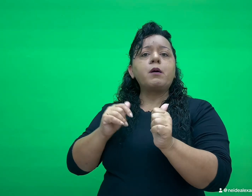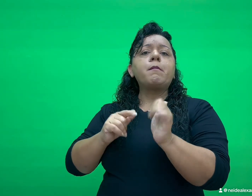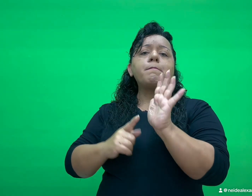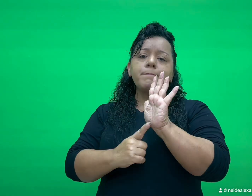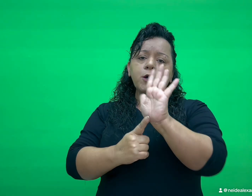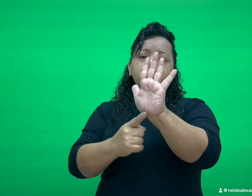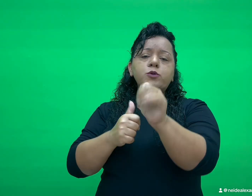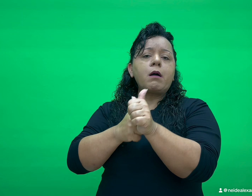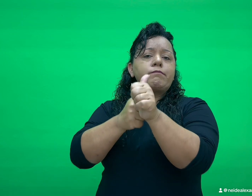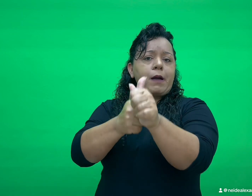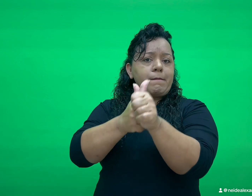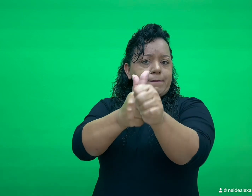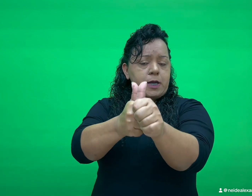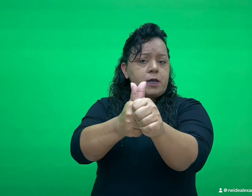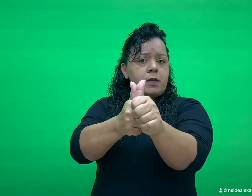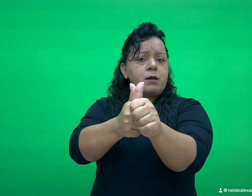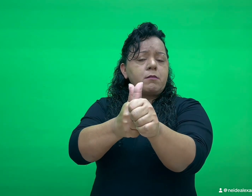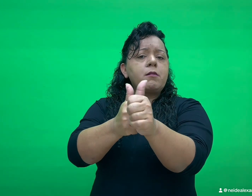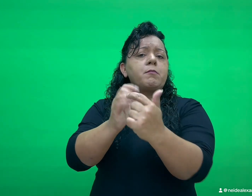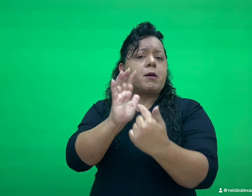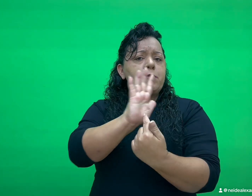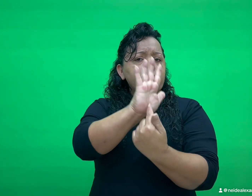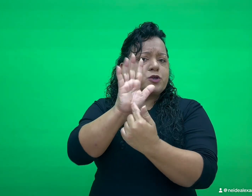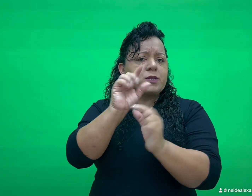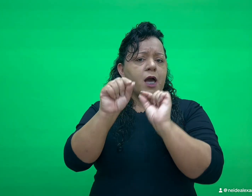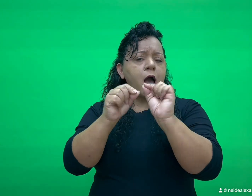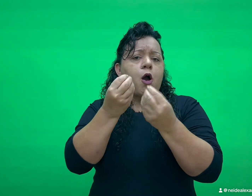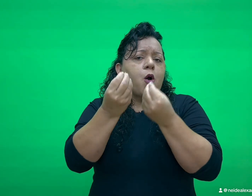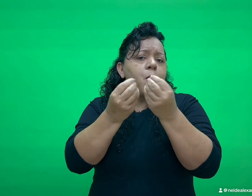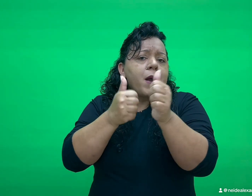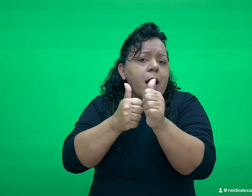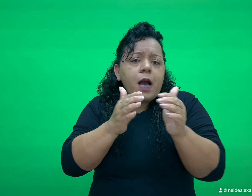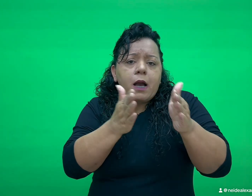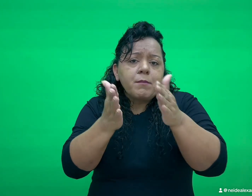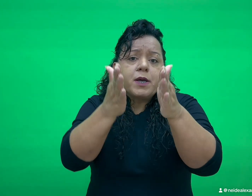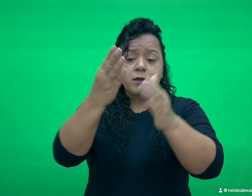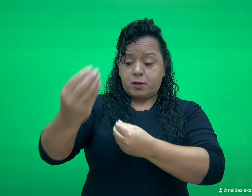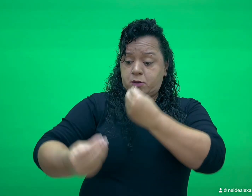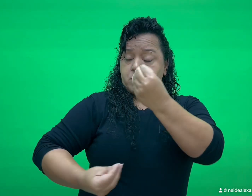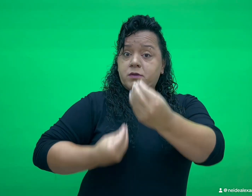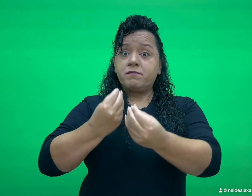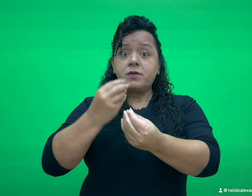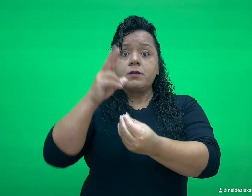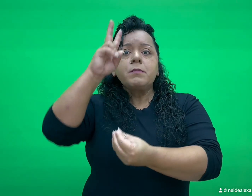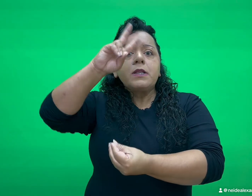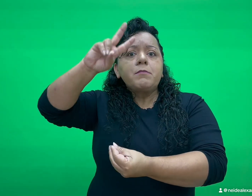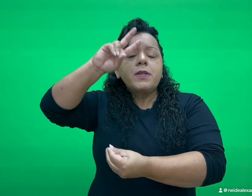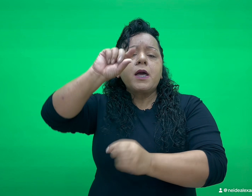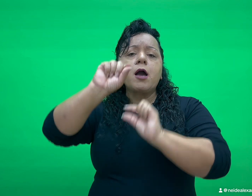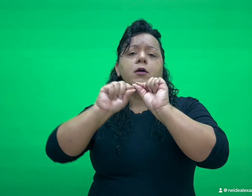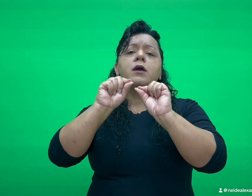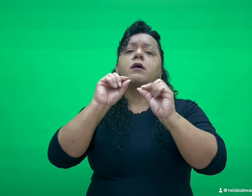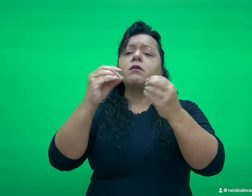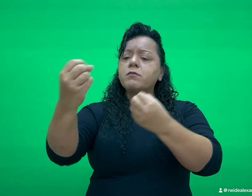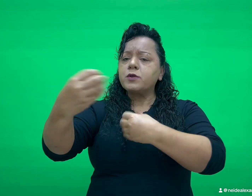caminhada e segurando a sua mão. E é nessa caminhada que a gente deve lembrar o que foi nos ensinado e começar a